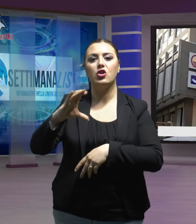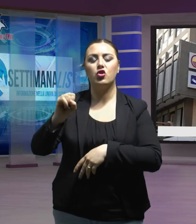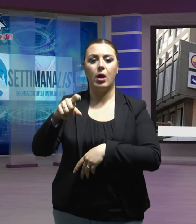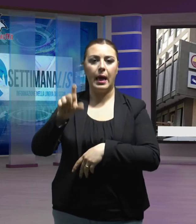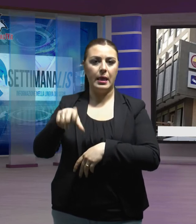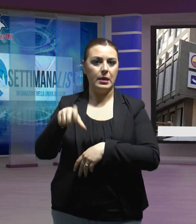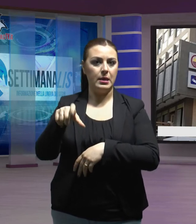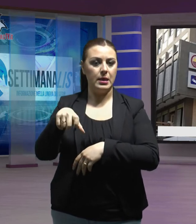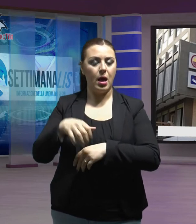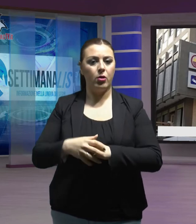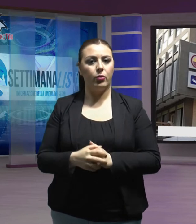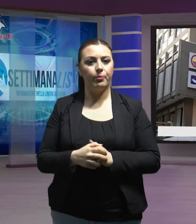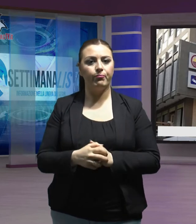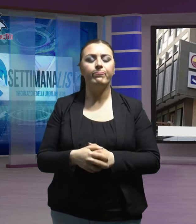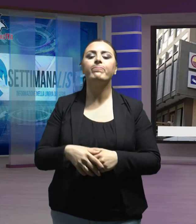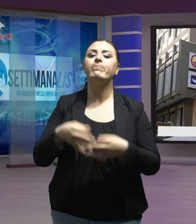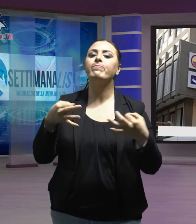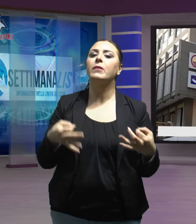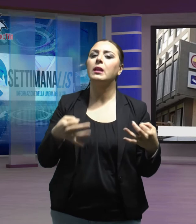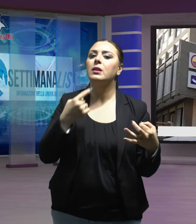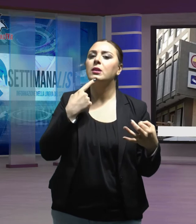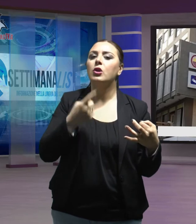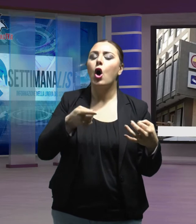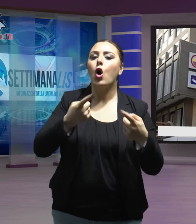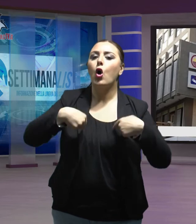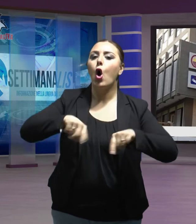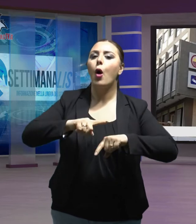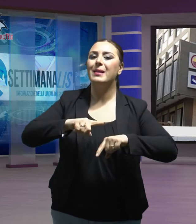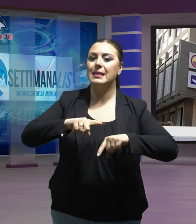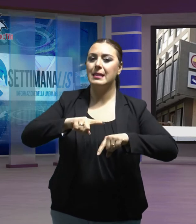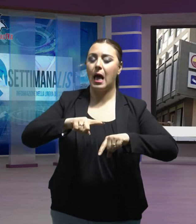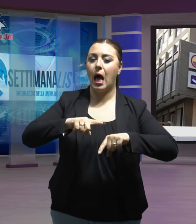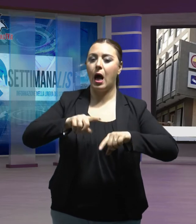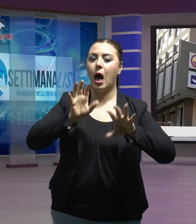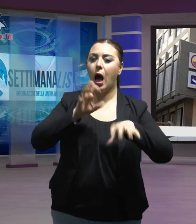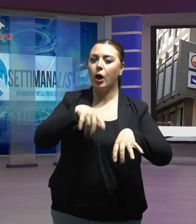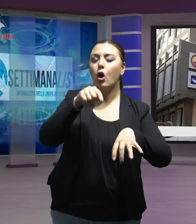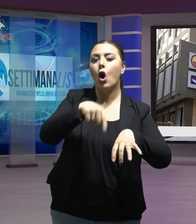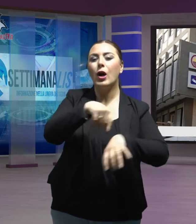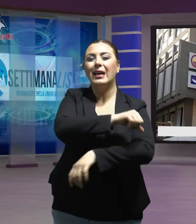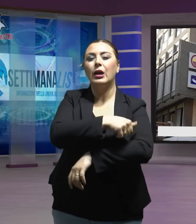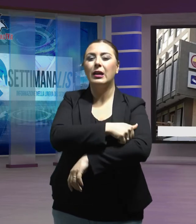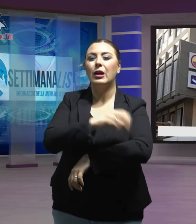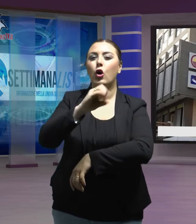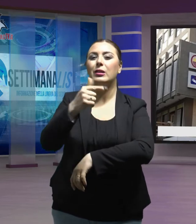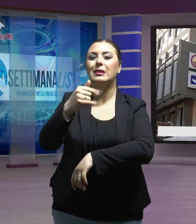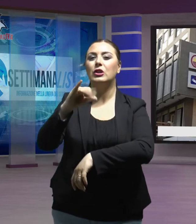La decisione presa dal commissario alla sanità Cotticelli, di comune